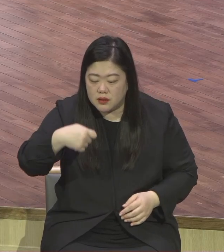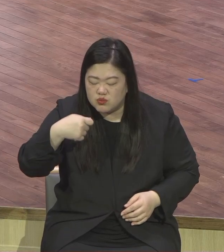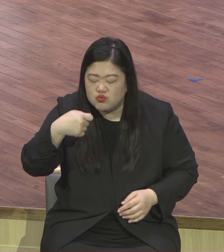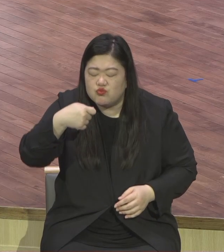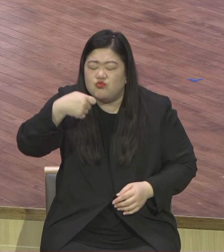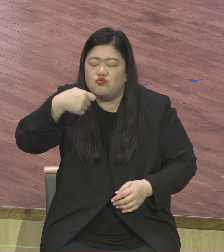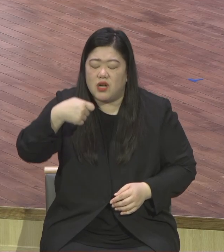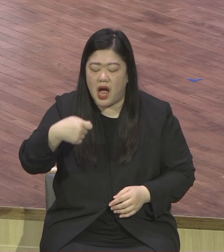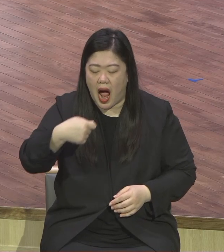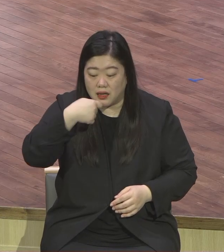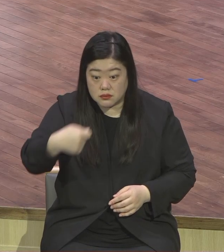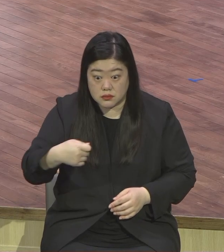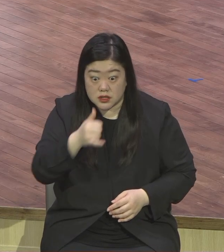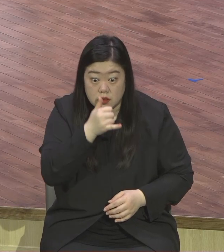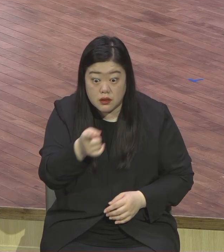너무 급하게 넘어가니까